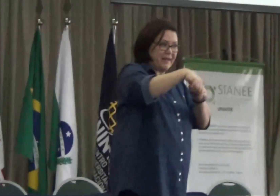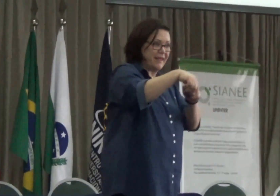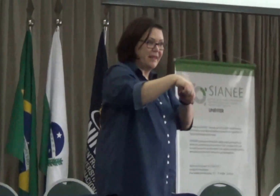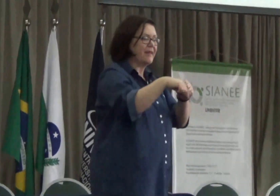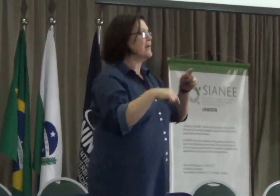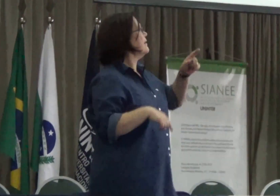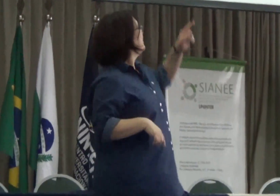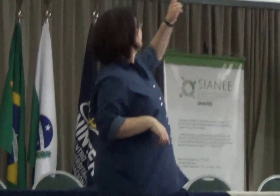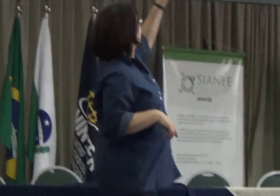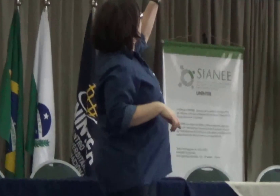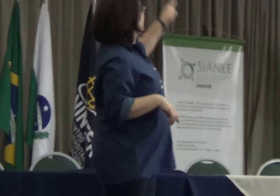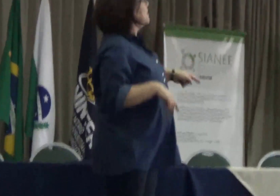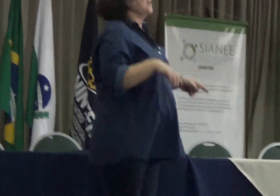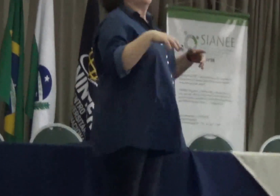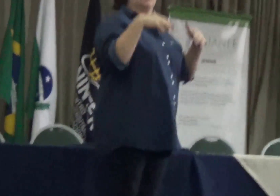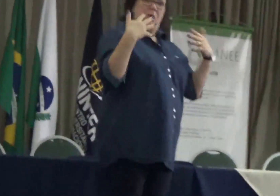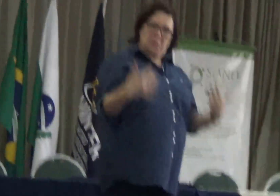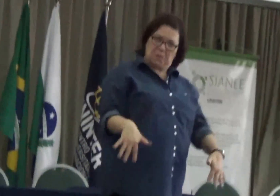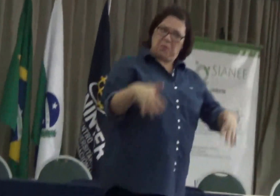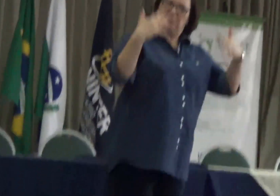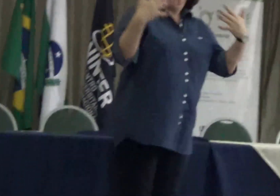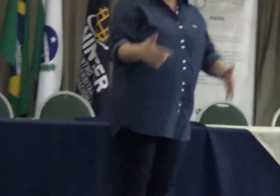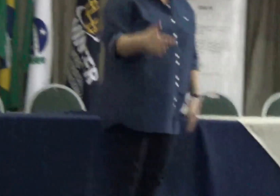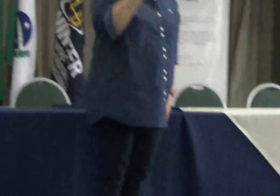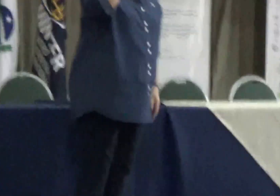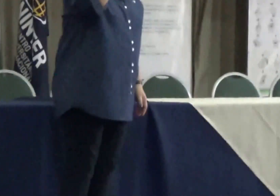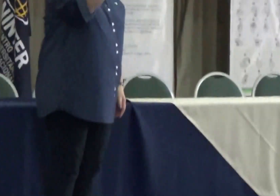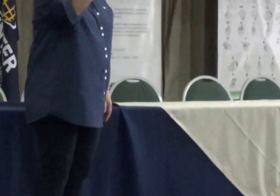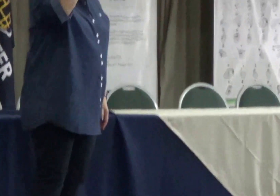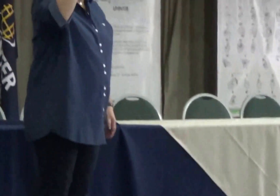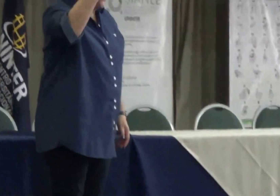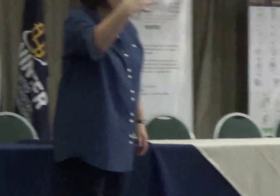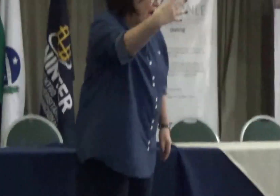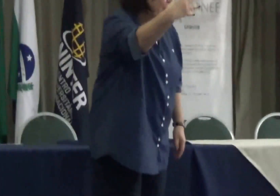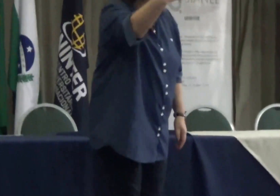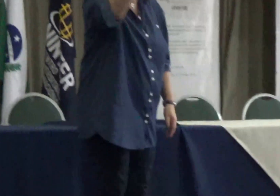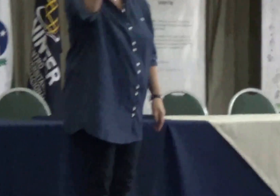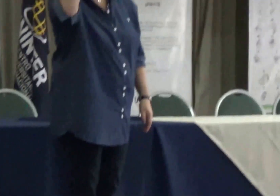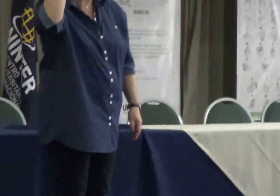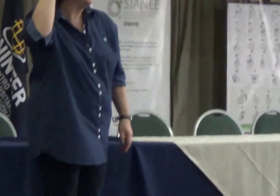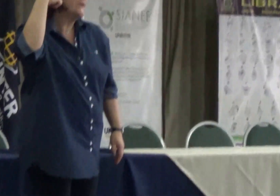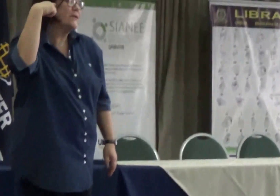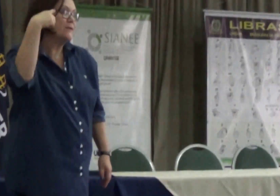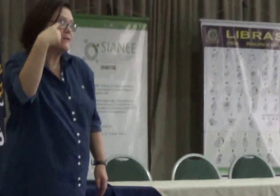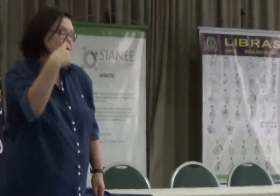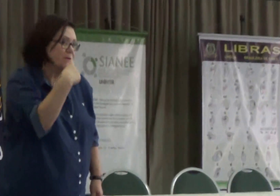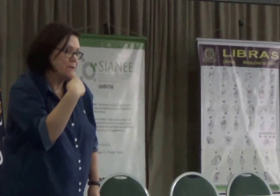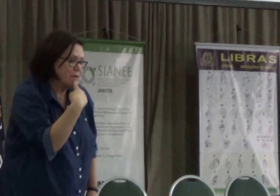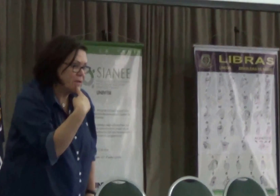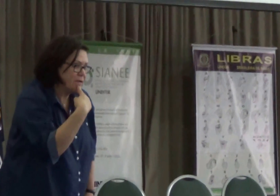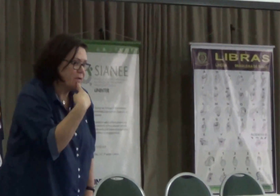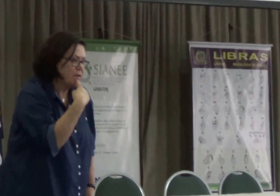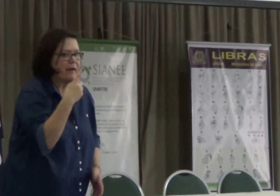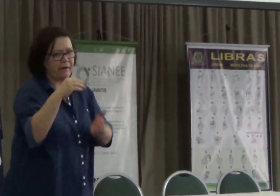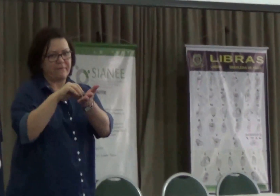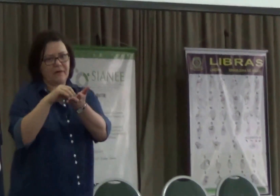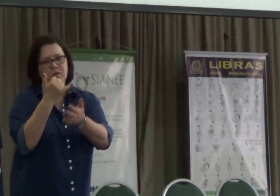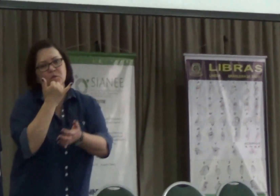Aqui eu fiz, puxa, olha, eu vi ali, são 24 surdos,